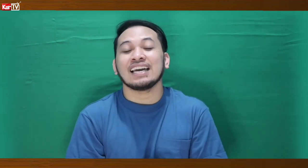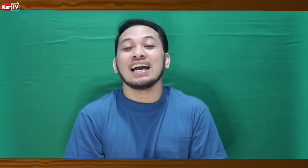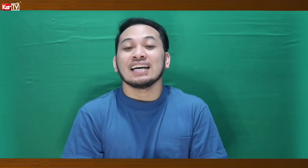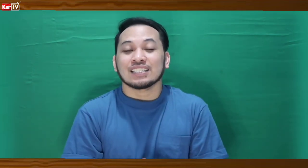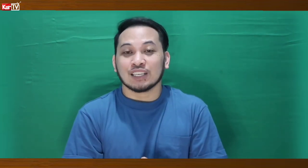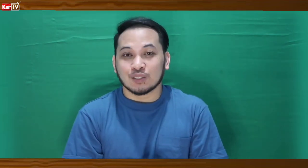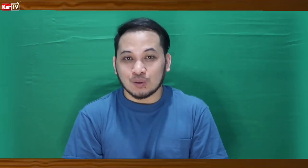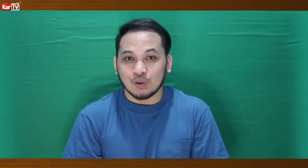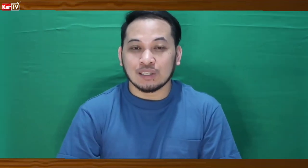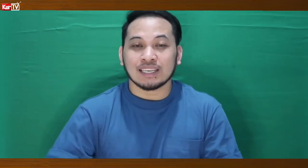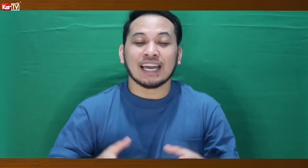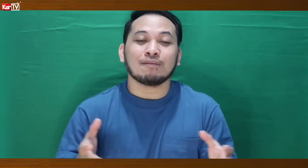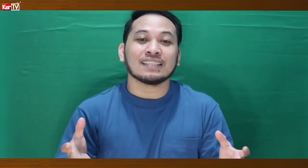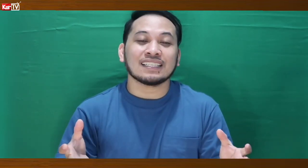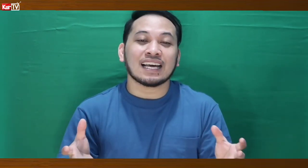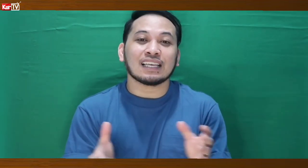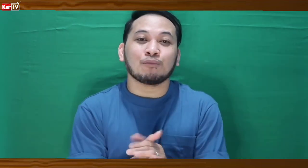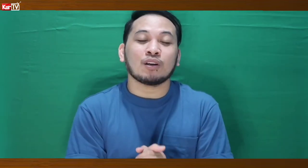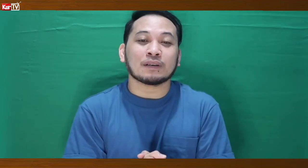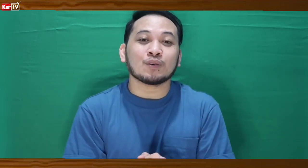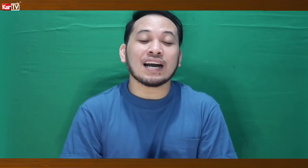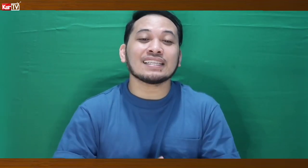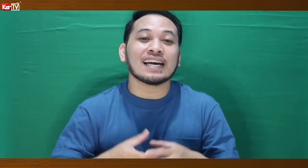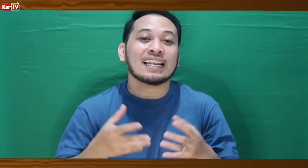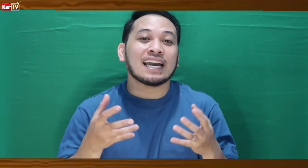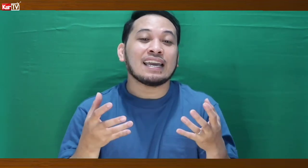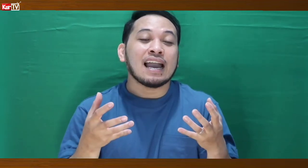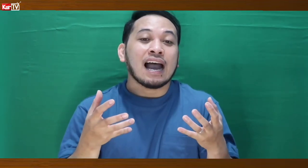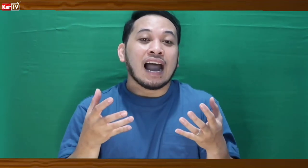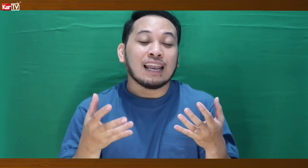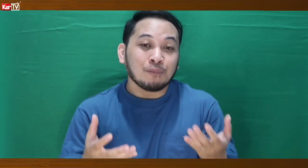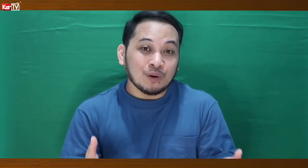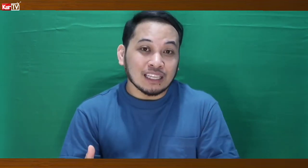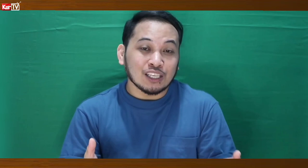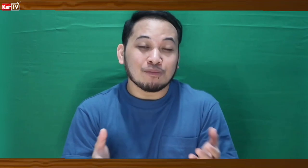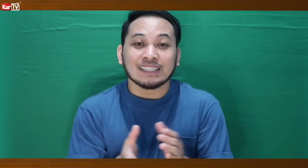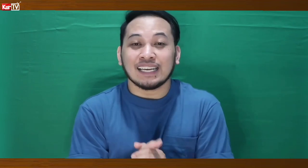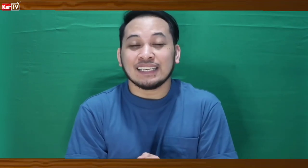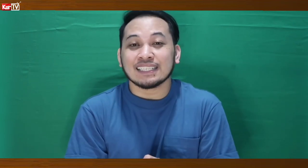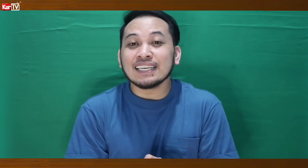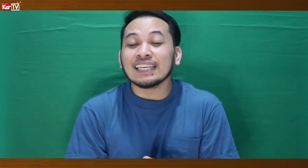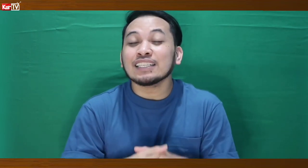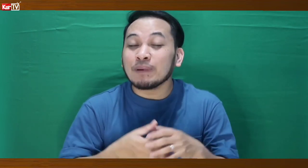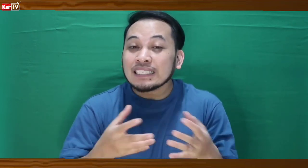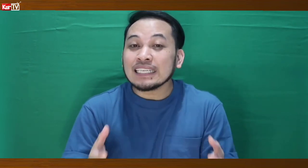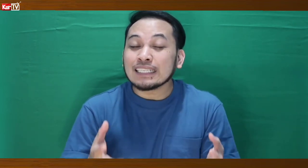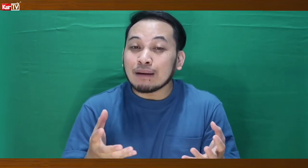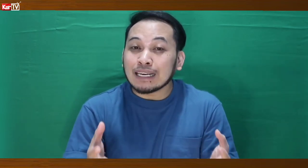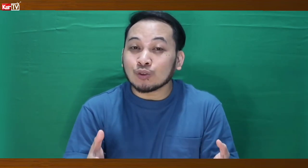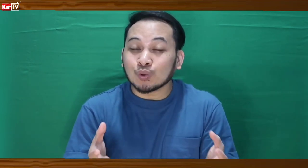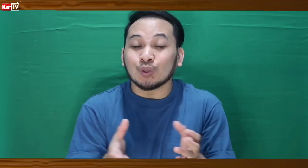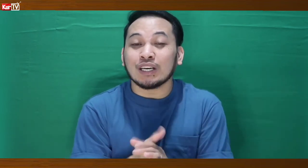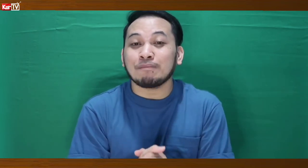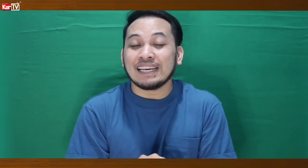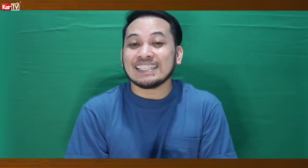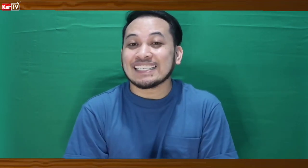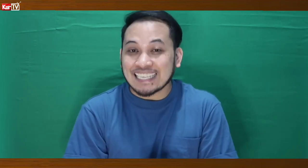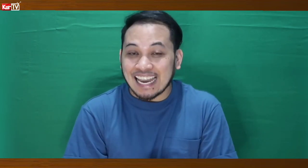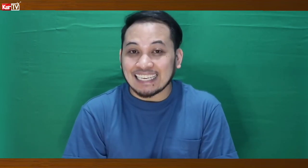Sa schools Kaya naman Sa daratag ko na pasukan Sana ay Alam po natin Yung mga senyas niyan Especially sa mga Natuturo ng basic science